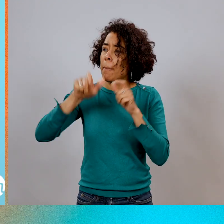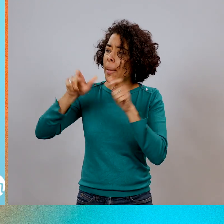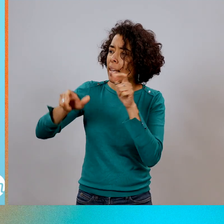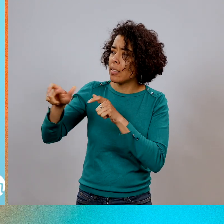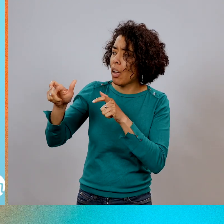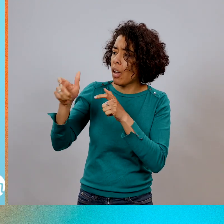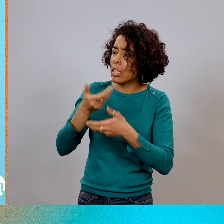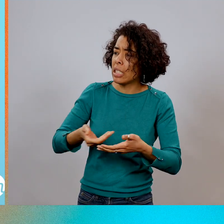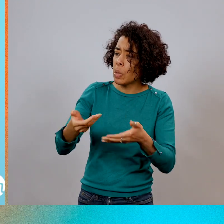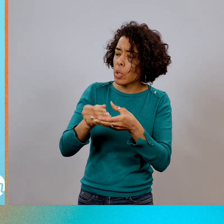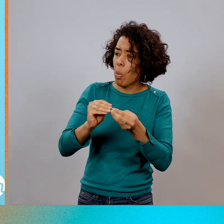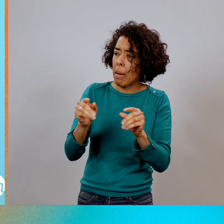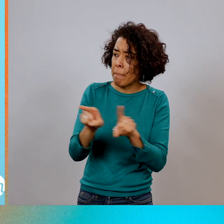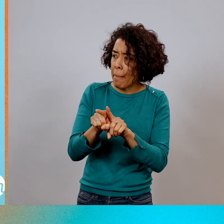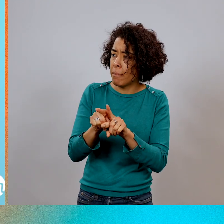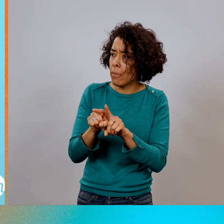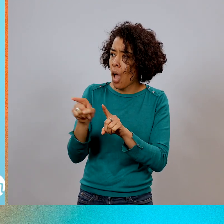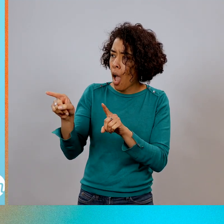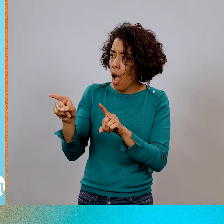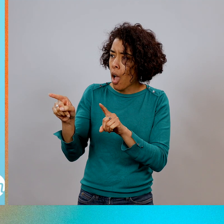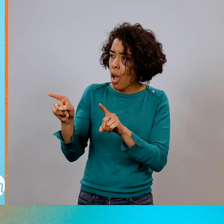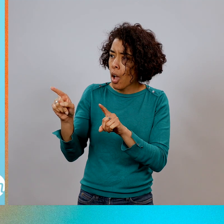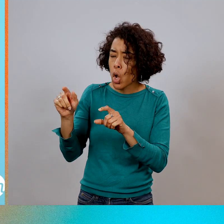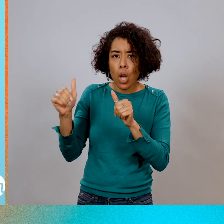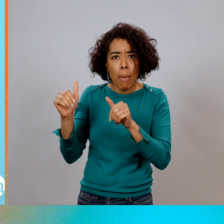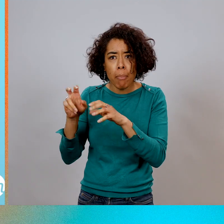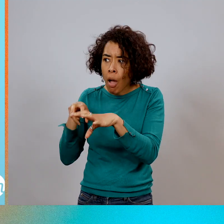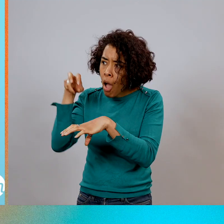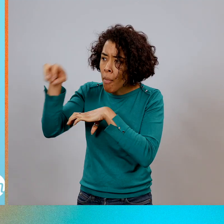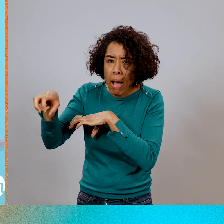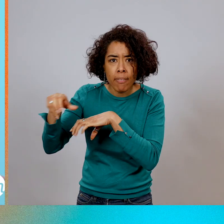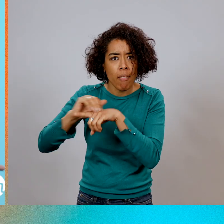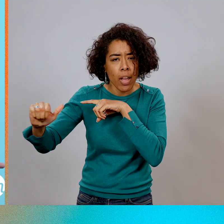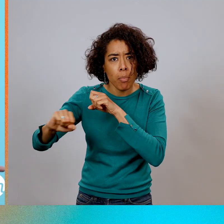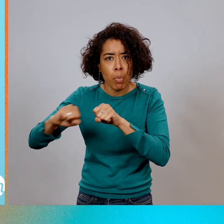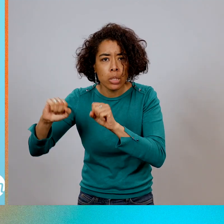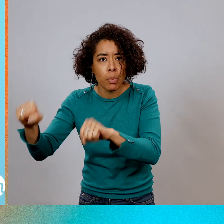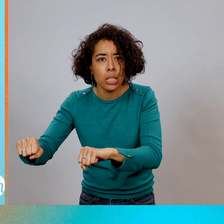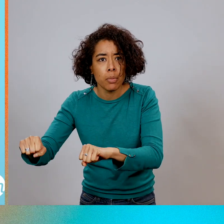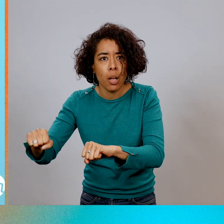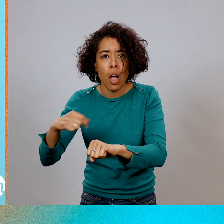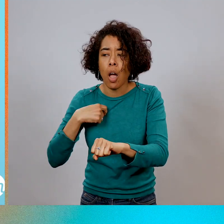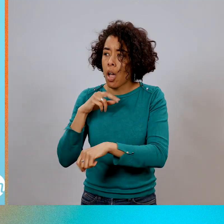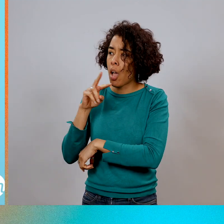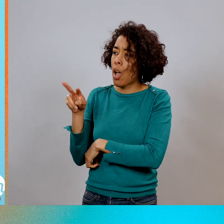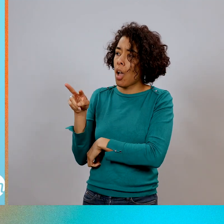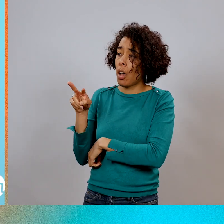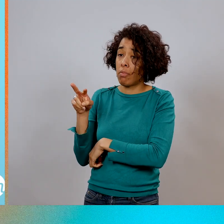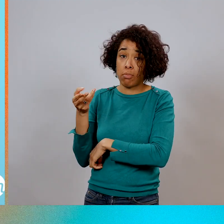les mêmes problématiques que moi, ont réussi à accomplir ce qu'ils étaient appelés à faire ? » Et la réalité, on va toujours en trouver.